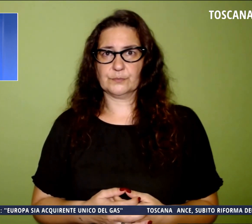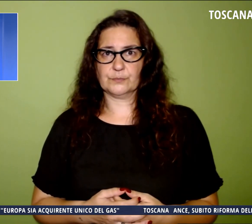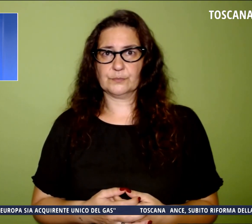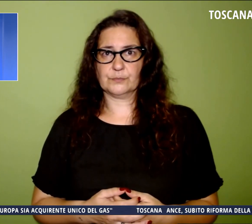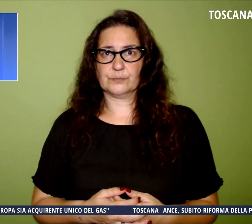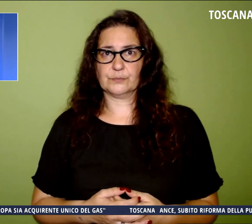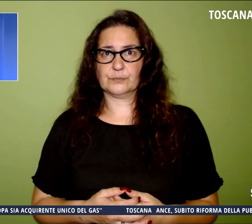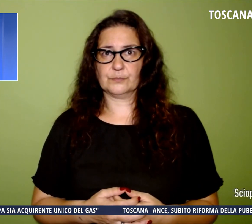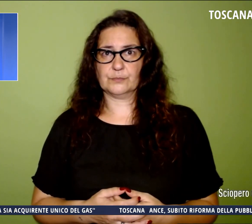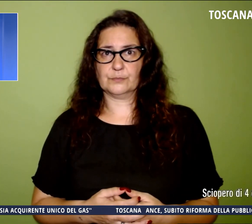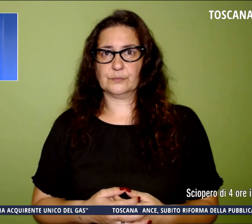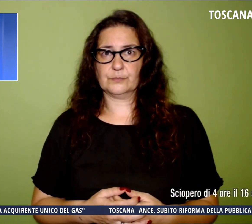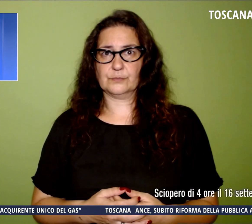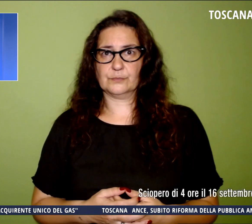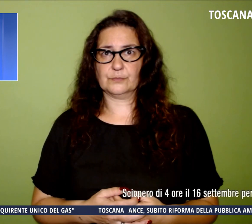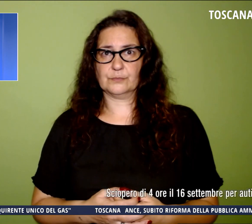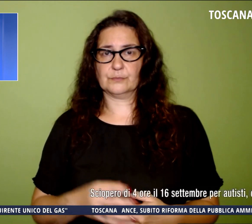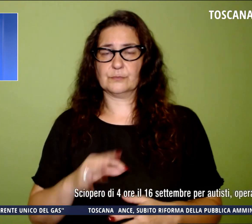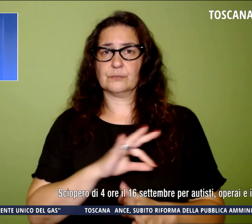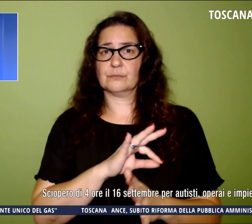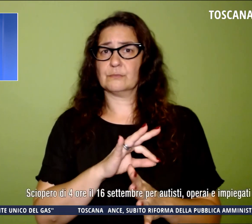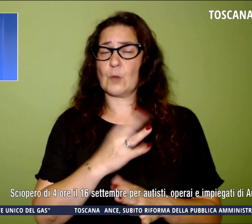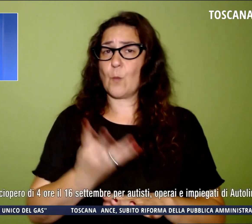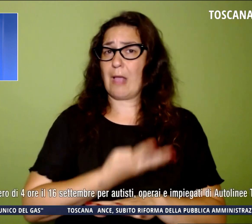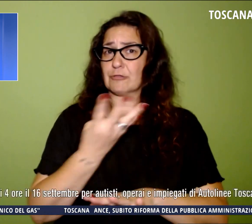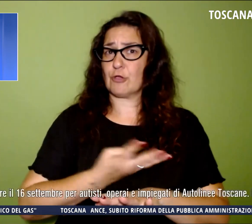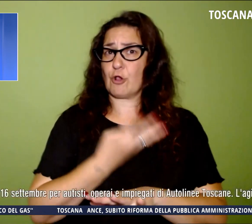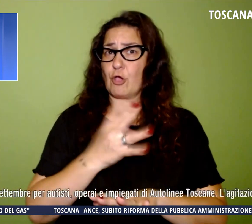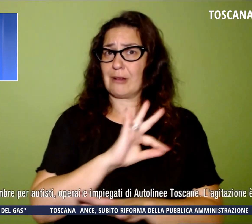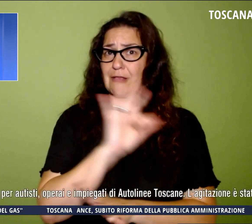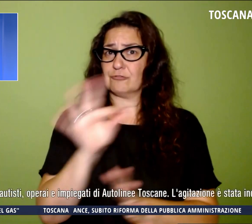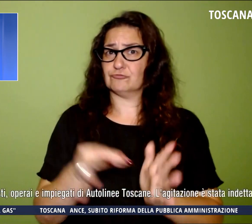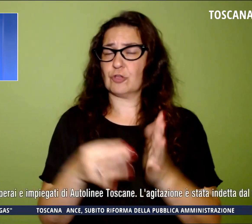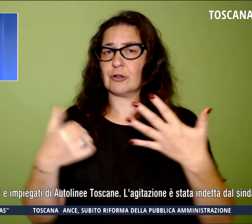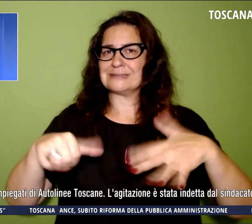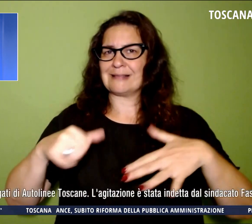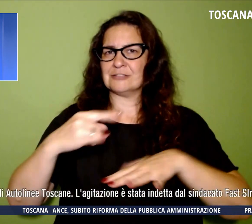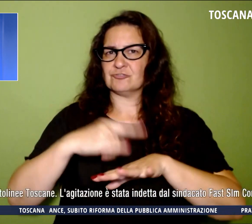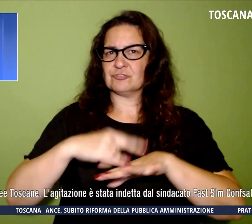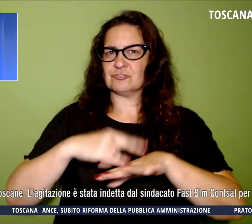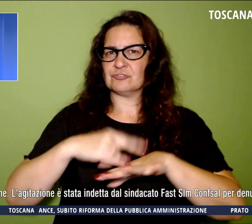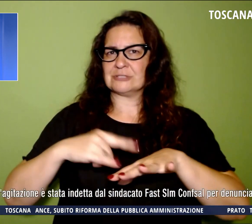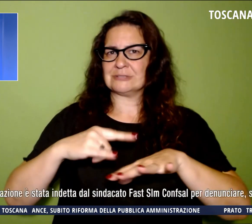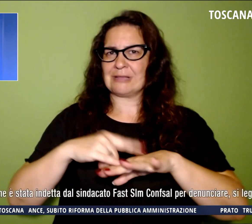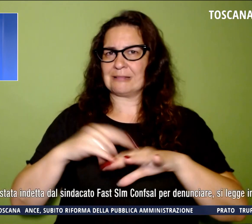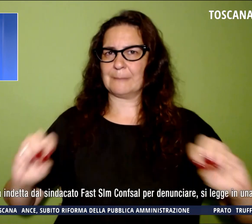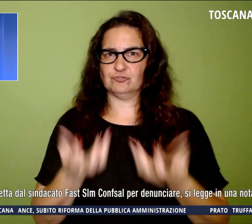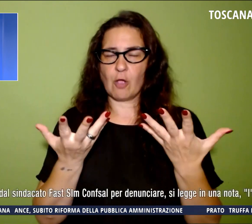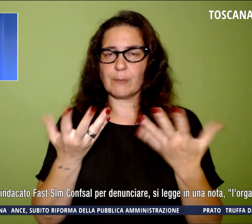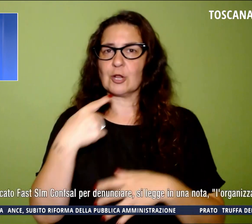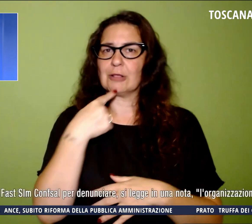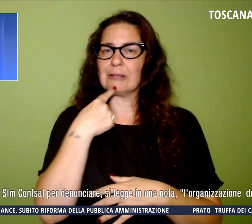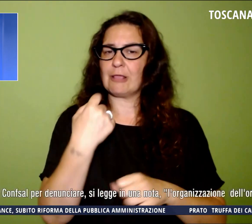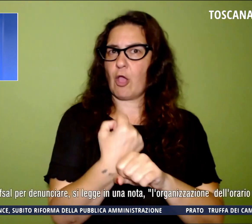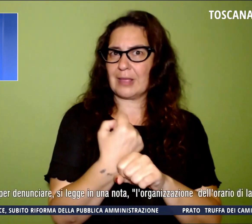Esciopero di 4 ore il 16 settembre per autisti, operai e impiegati di autolinee